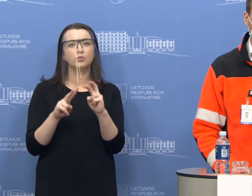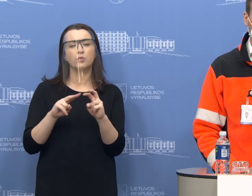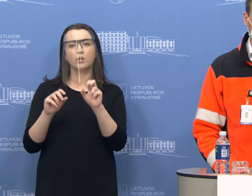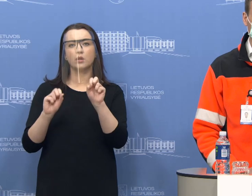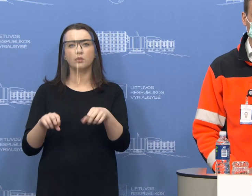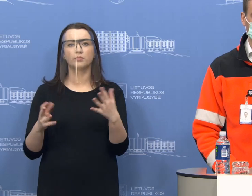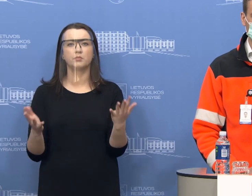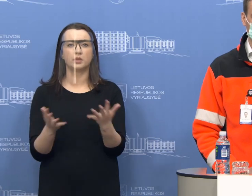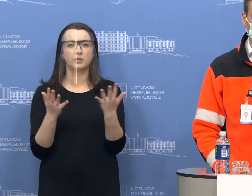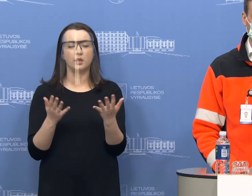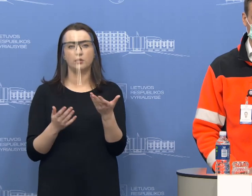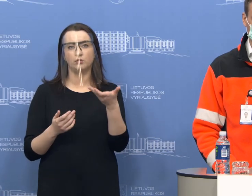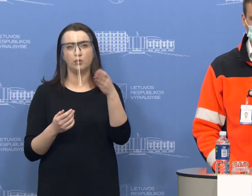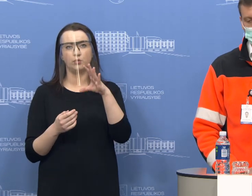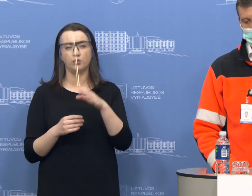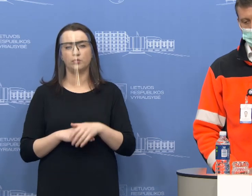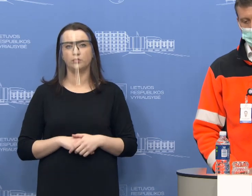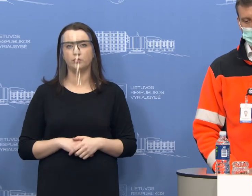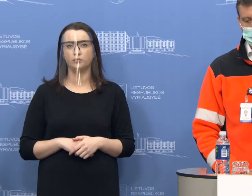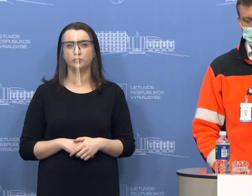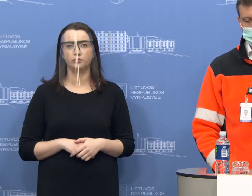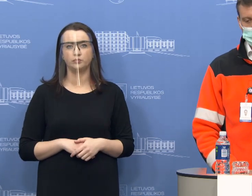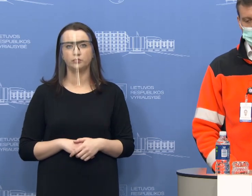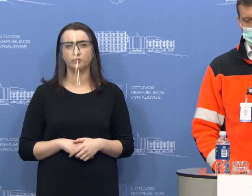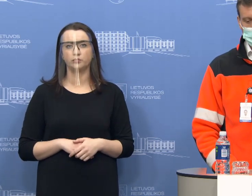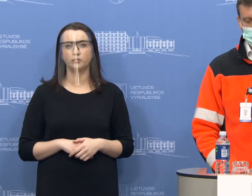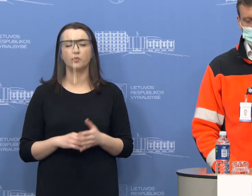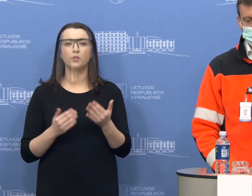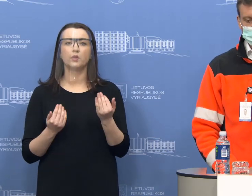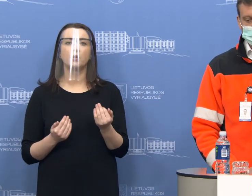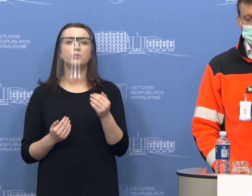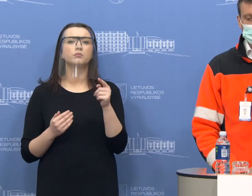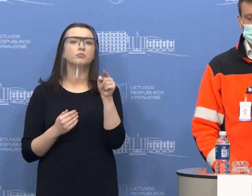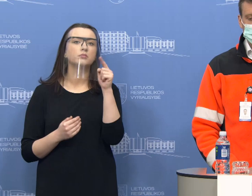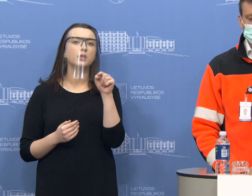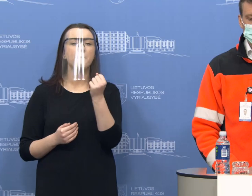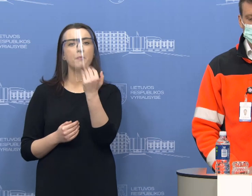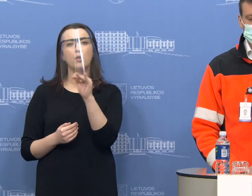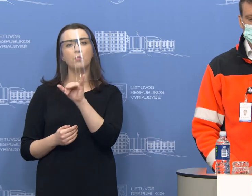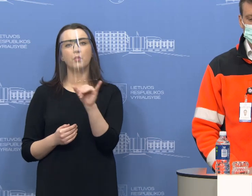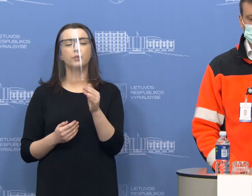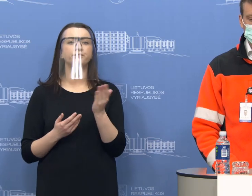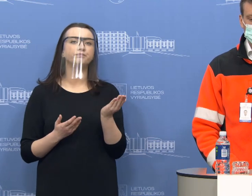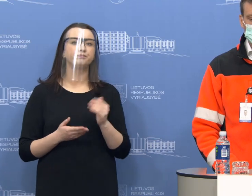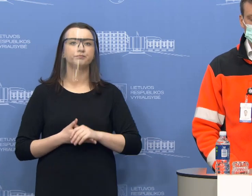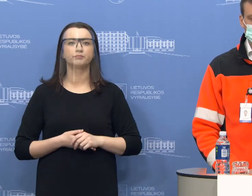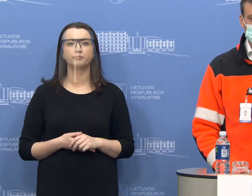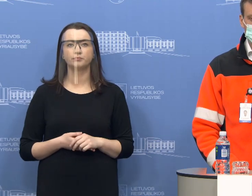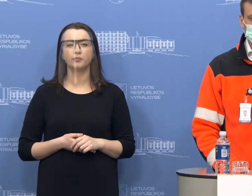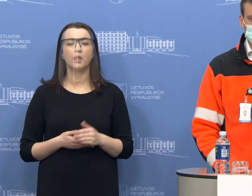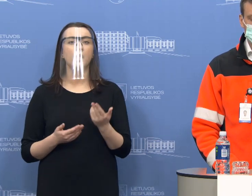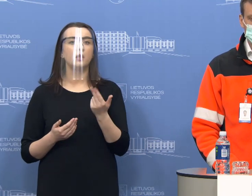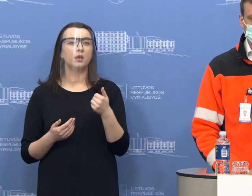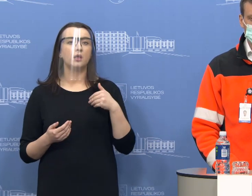paskatinti materialiai, lėgiam padarbuotojais daugiau. Dabar klausia 15 min. Indrė, prašau. Taip,